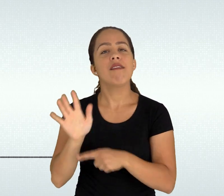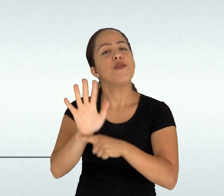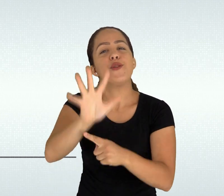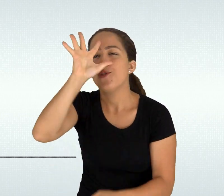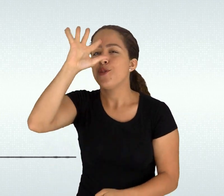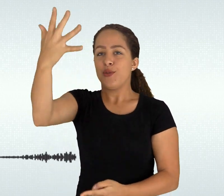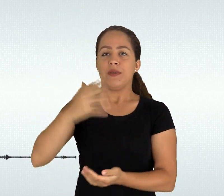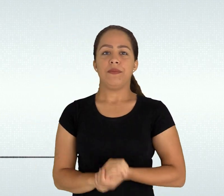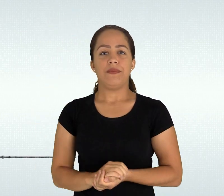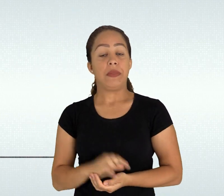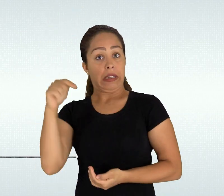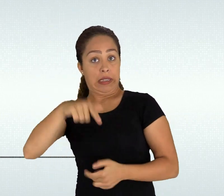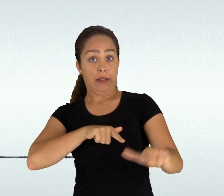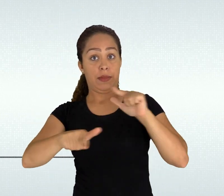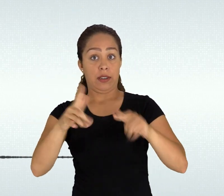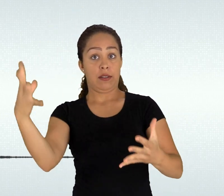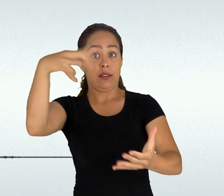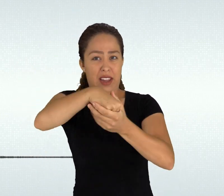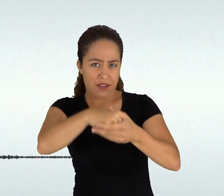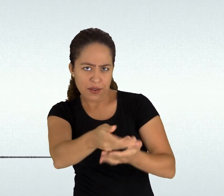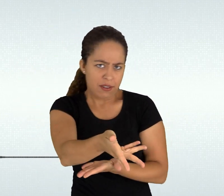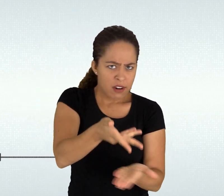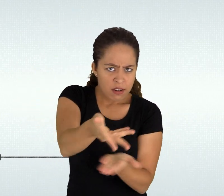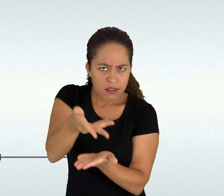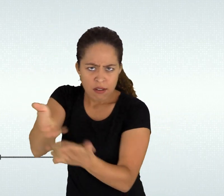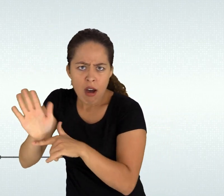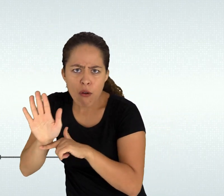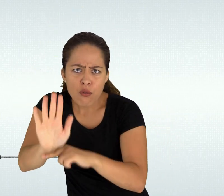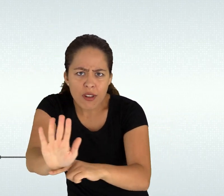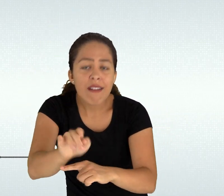coletivo constituem a tecnologia